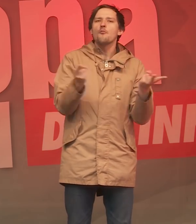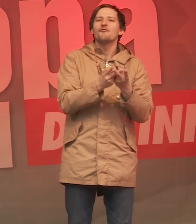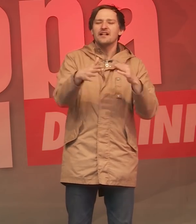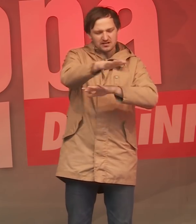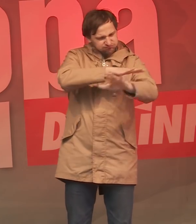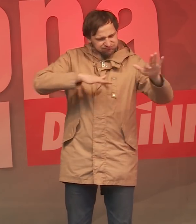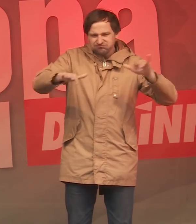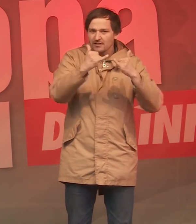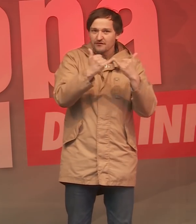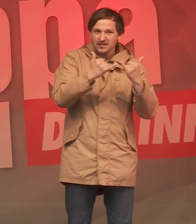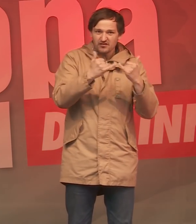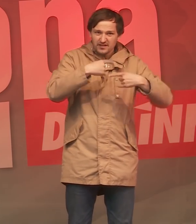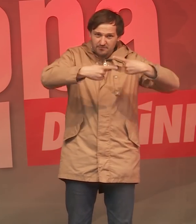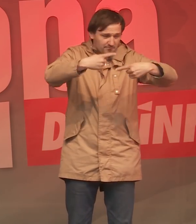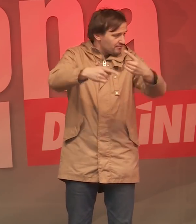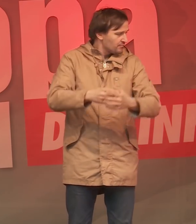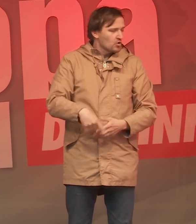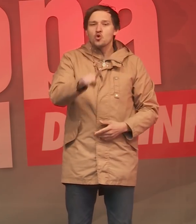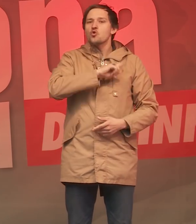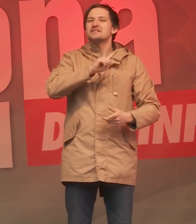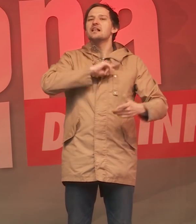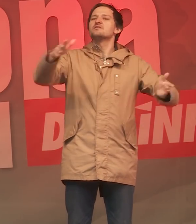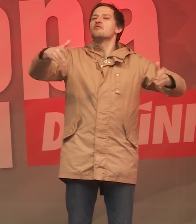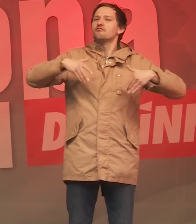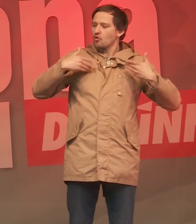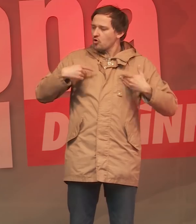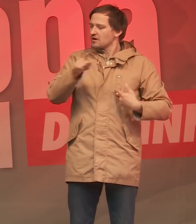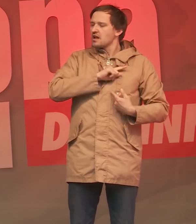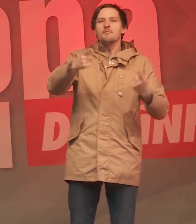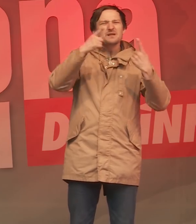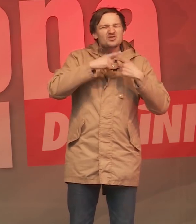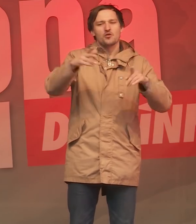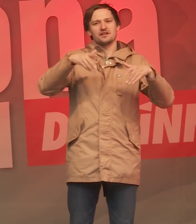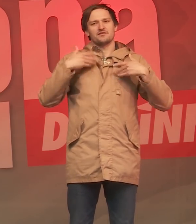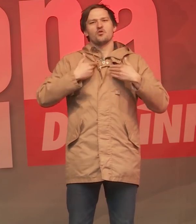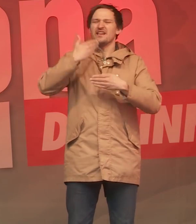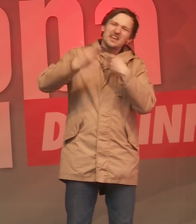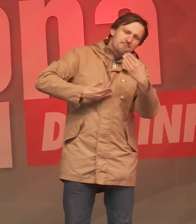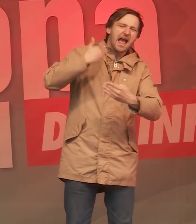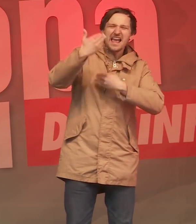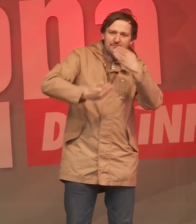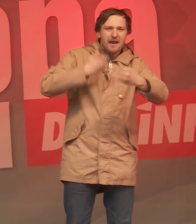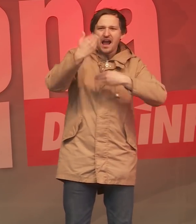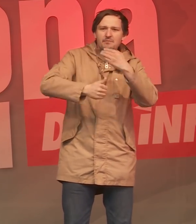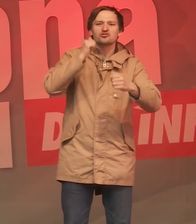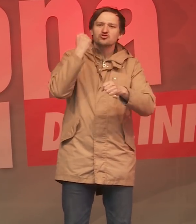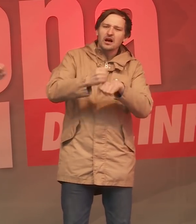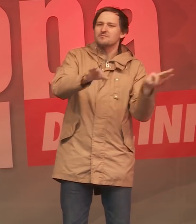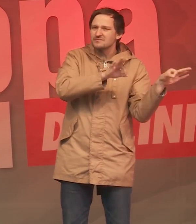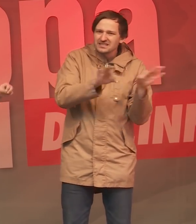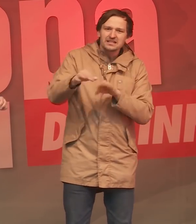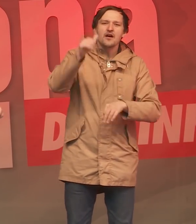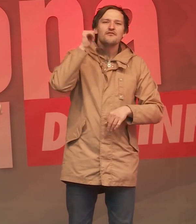wird. Und wir freuen uns, und ich freue mich ganz besonders darüber, dass jeden Freitag immer mehr Schülerinnen und Schüler,